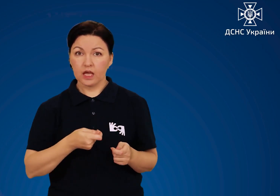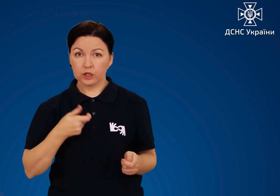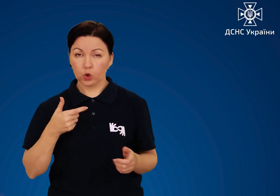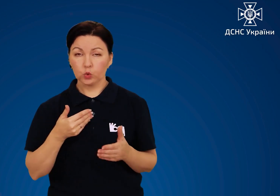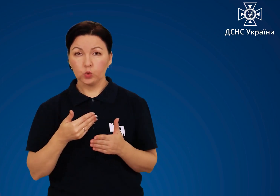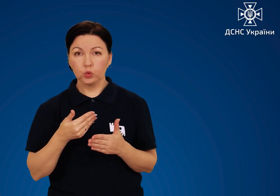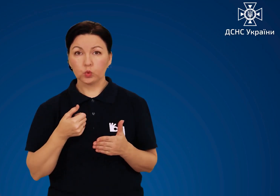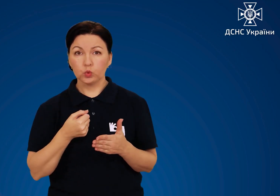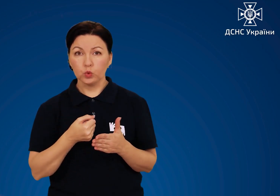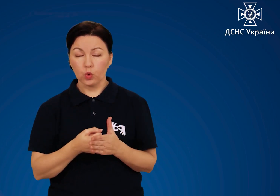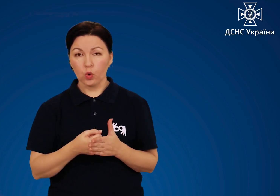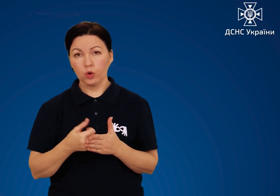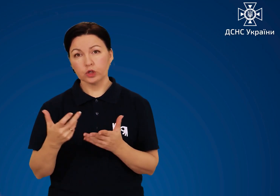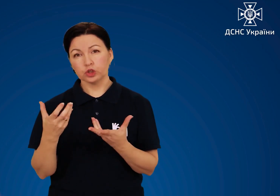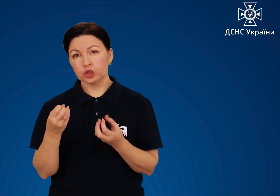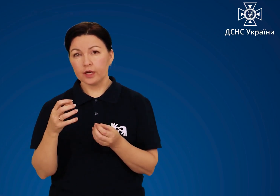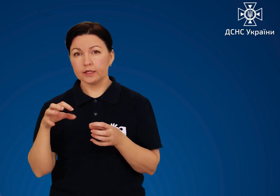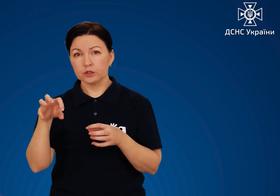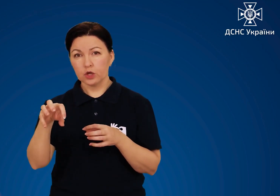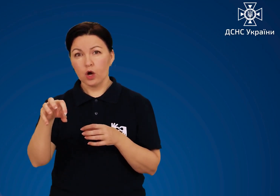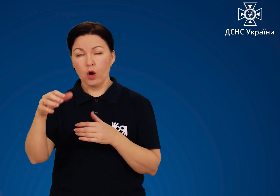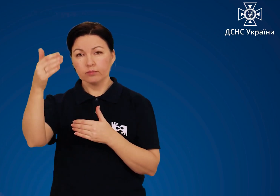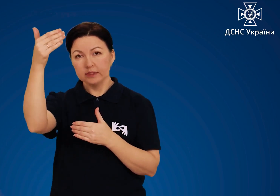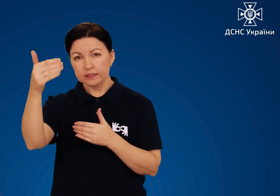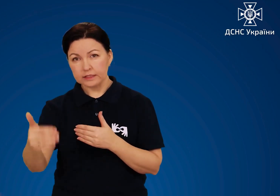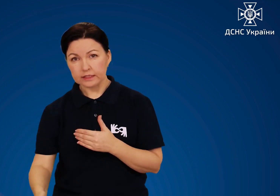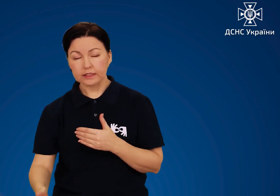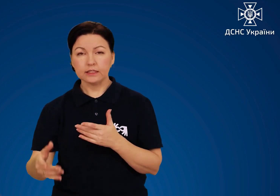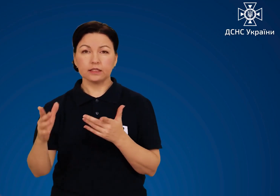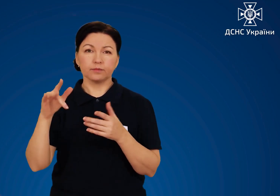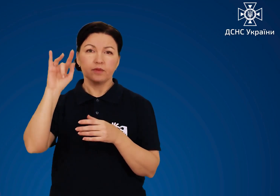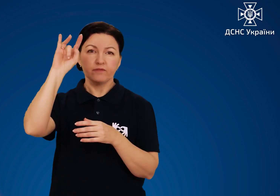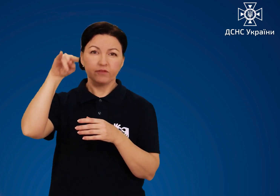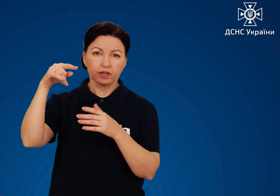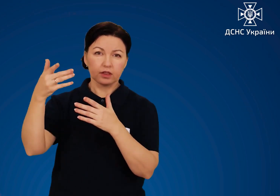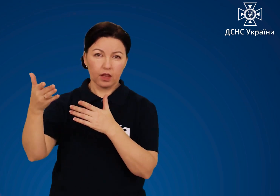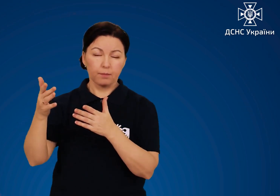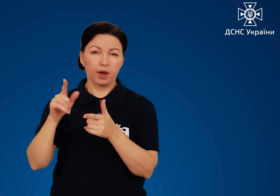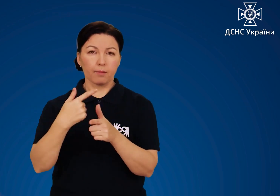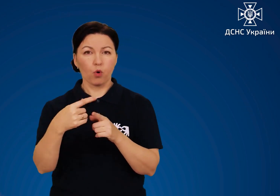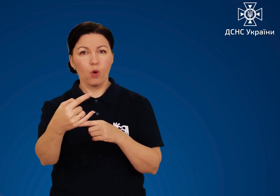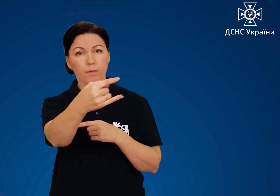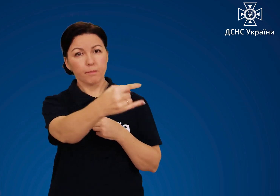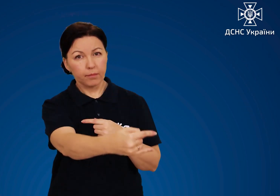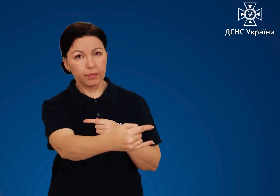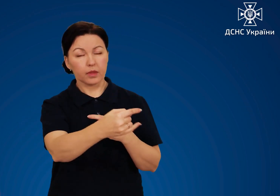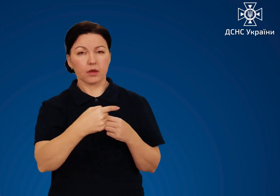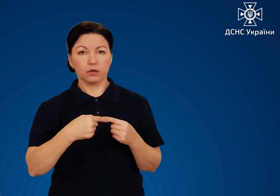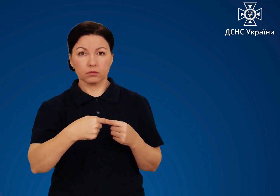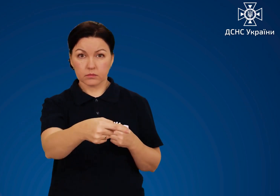Відстань від генератора до суміжних об'єктів, будівель, стін з вікнами,